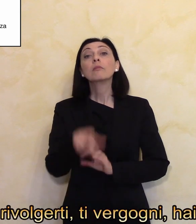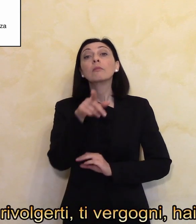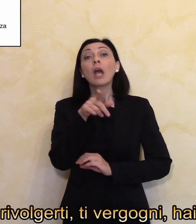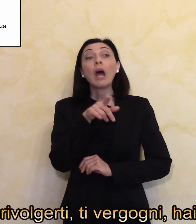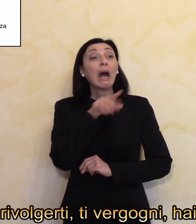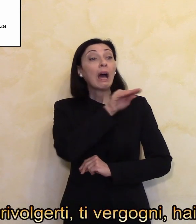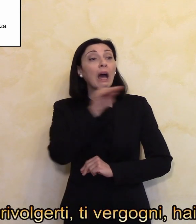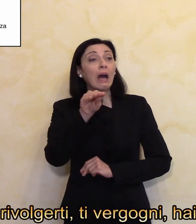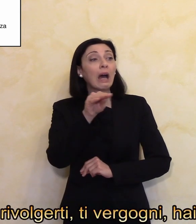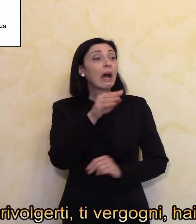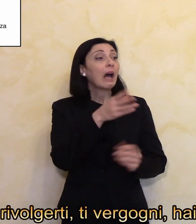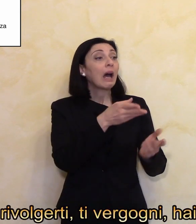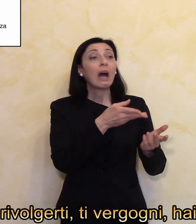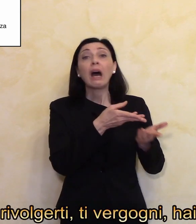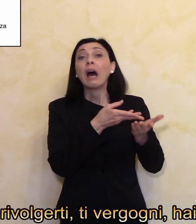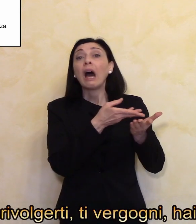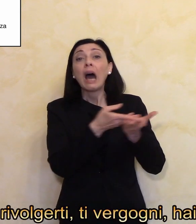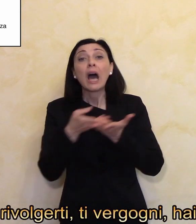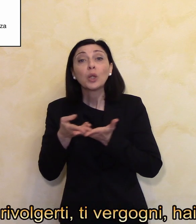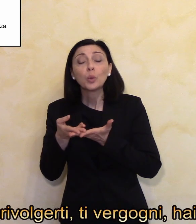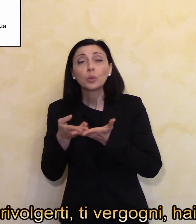Non sai a chi rivolgerti, ti vergogni,